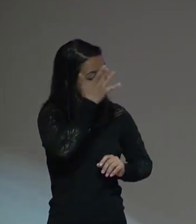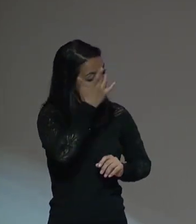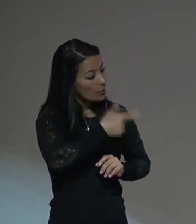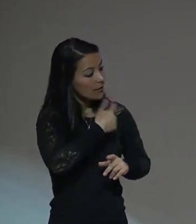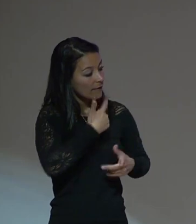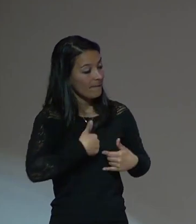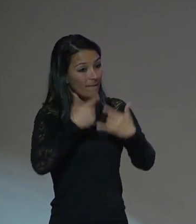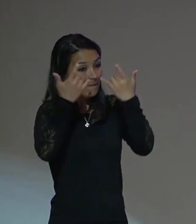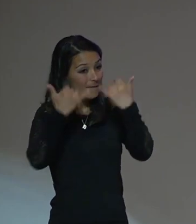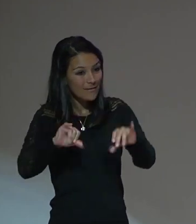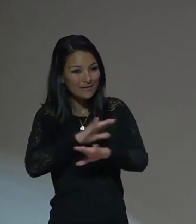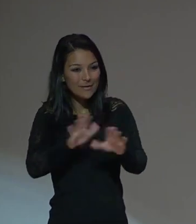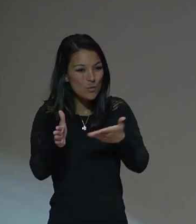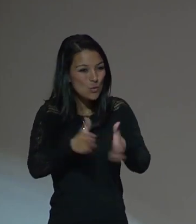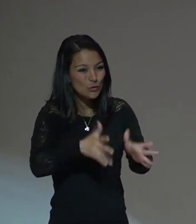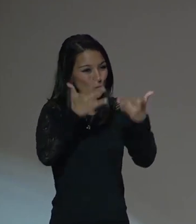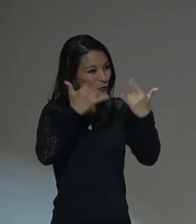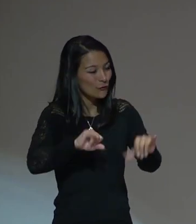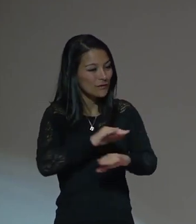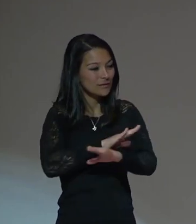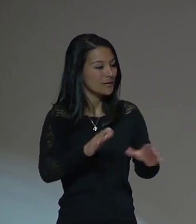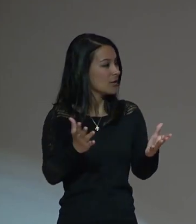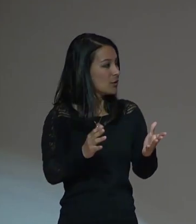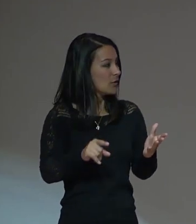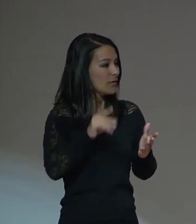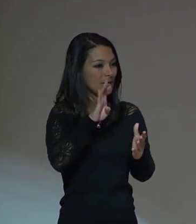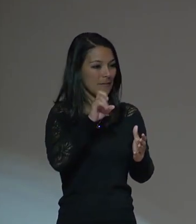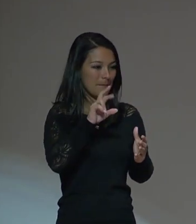terminamos los cursos en Berlín,